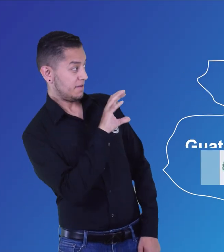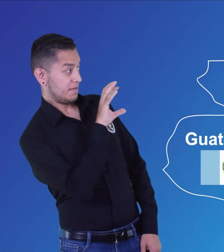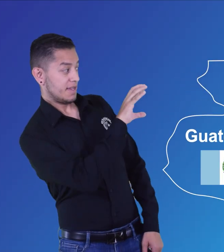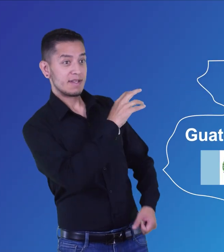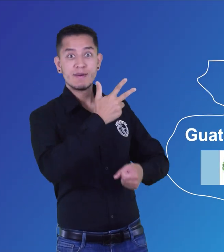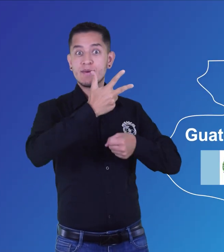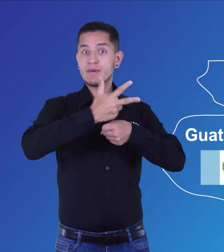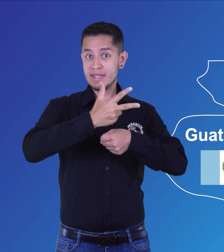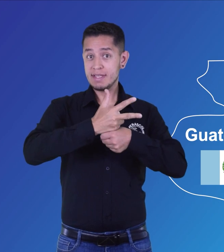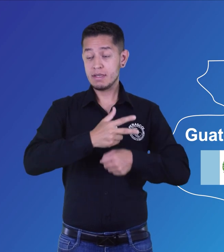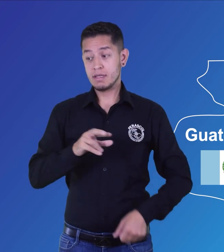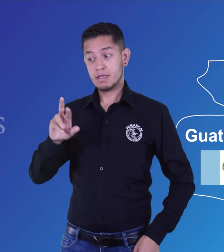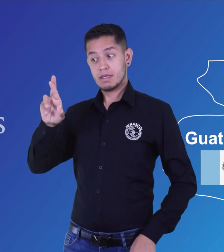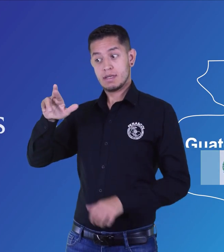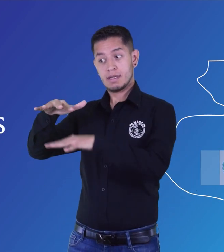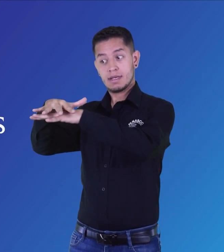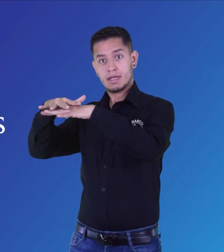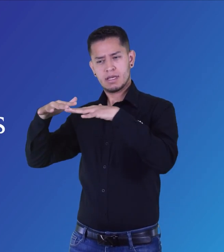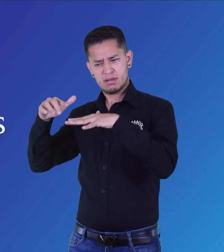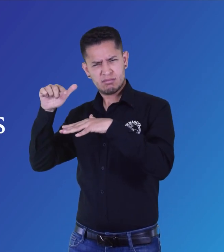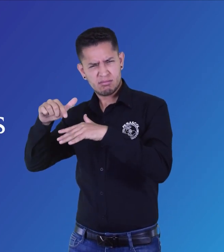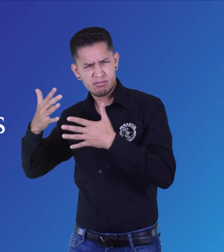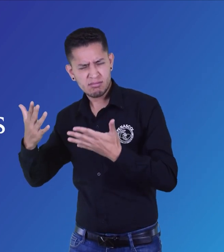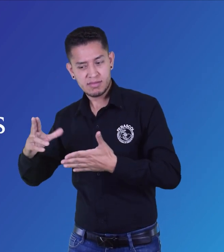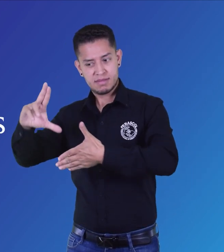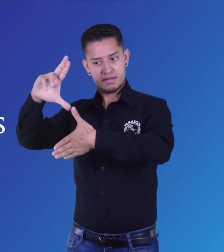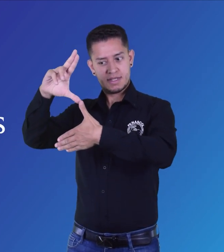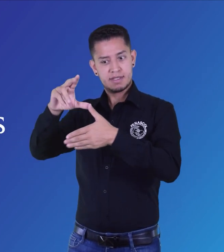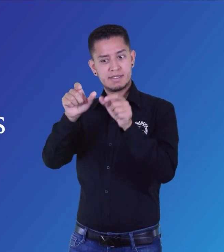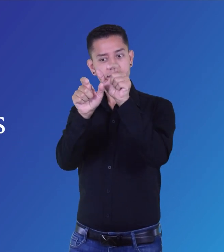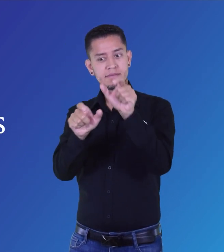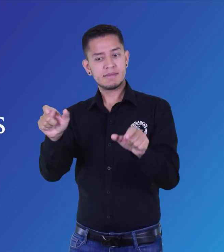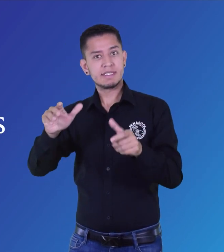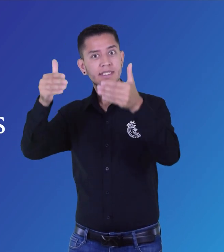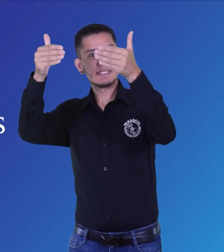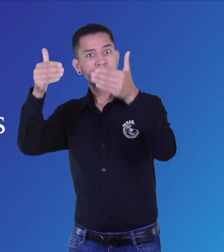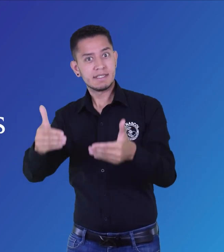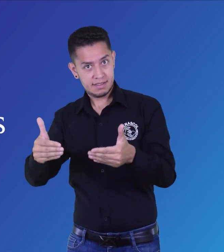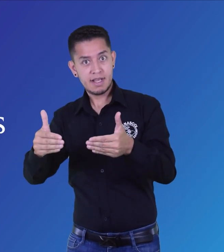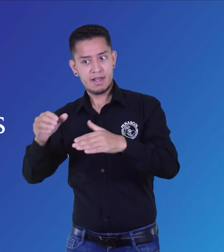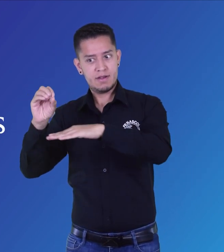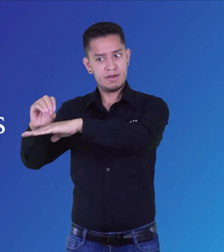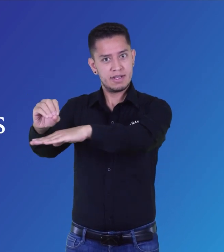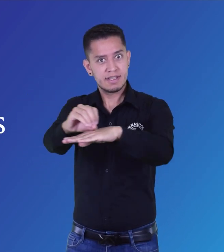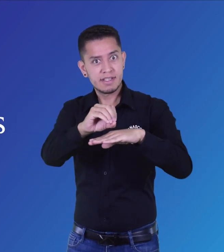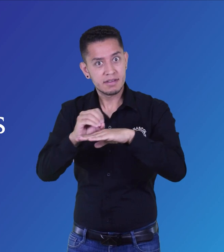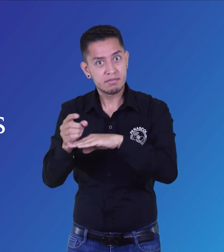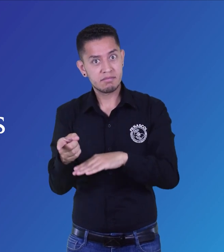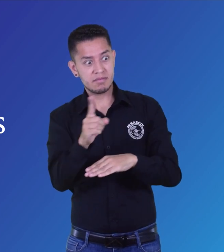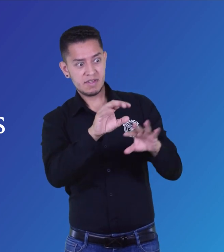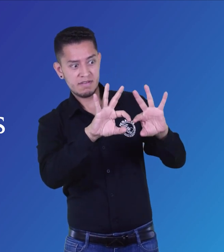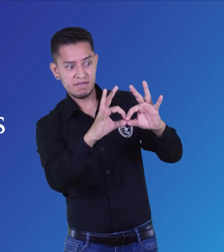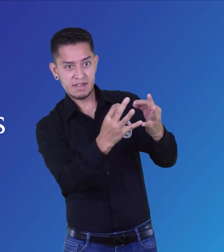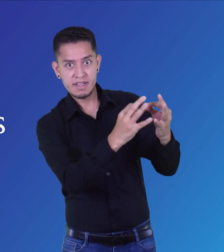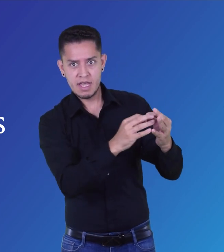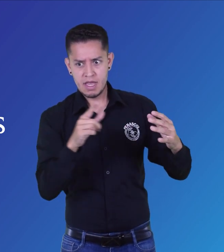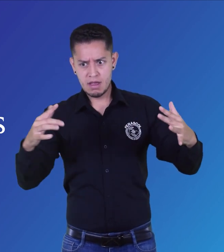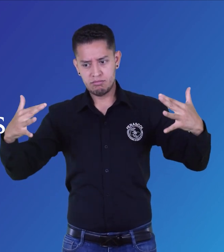Guatemala. La red latinoamericana de organizaciones de personas con discapacidad